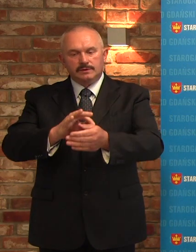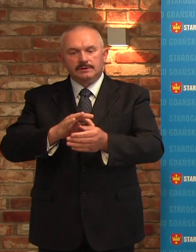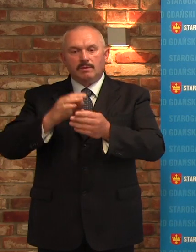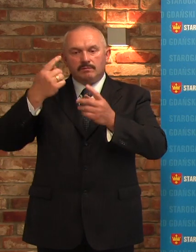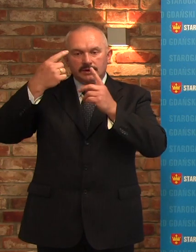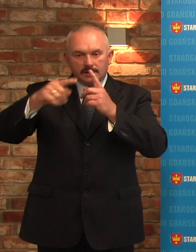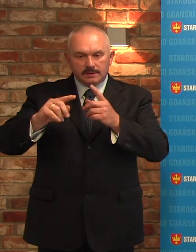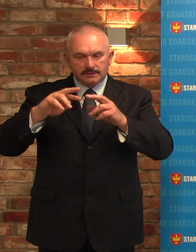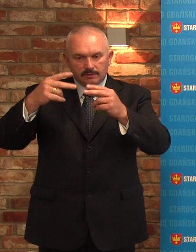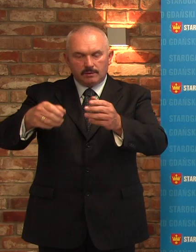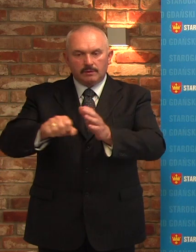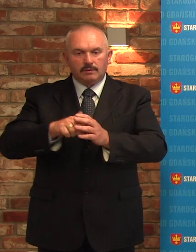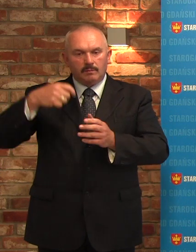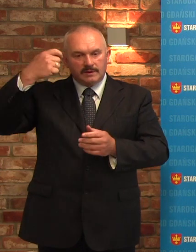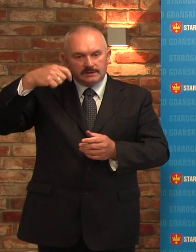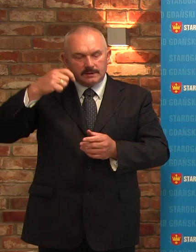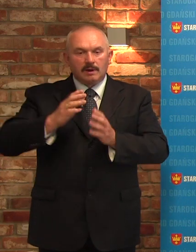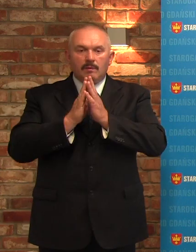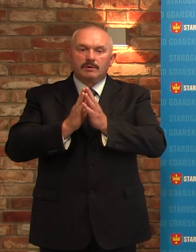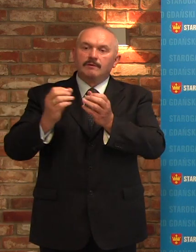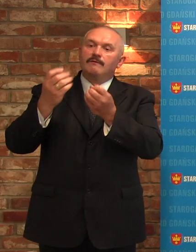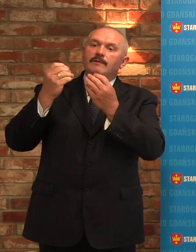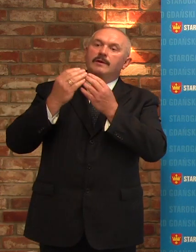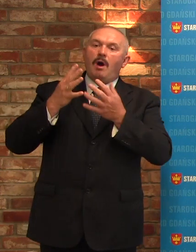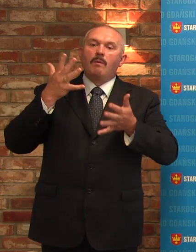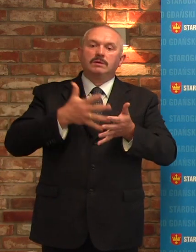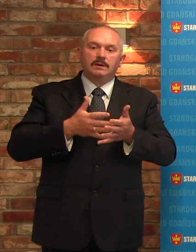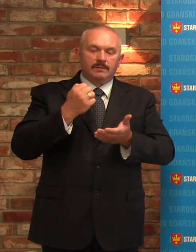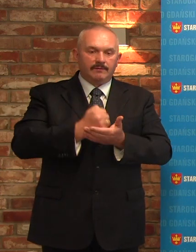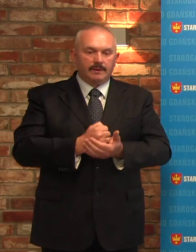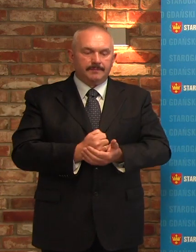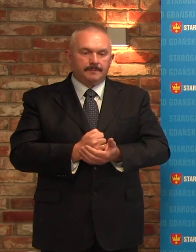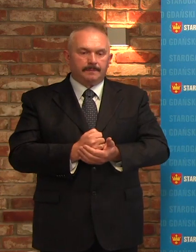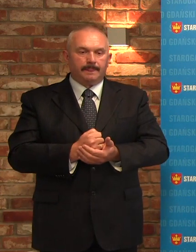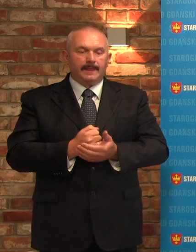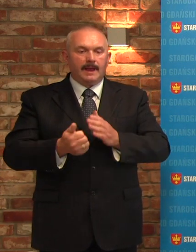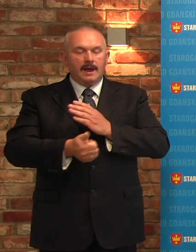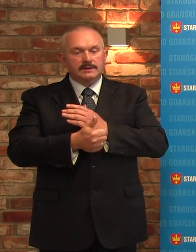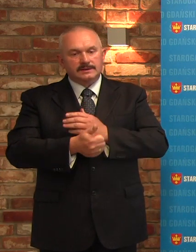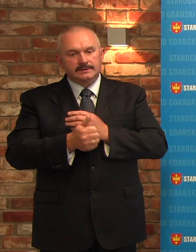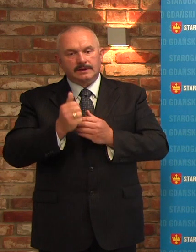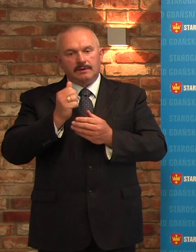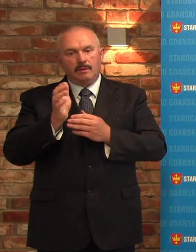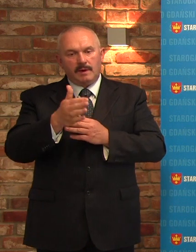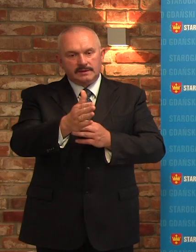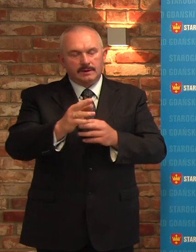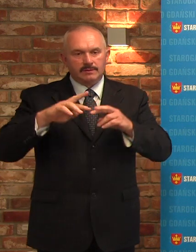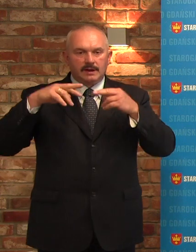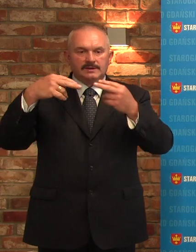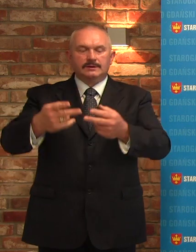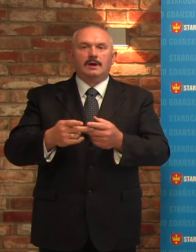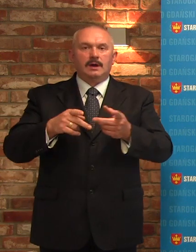prezydenta z prośbą o zajęcie stanowiska oraz wydanie opinii prawnej. 16 marca przekazano